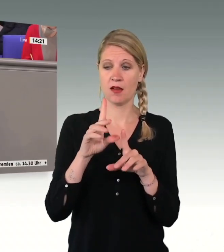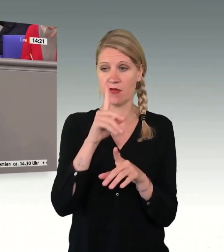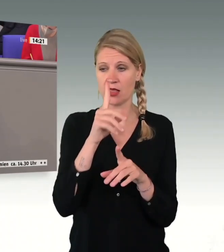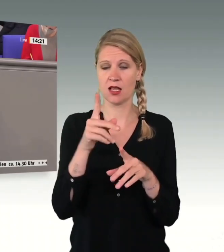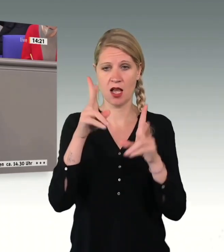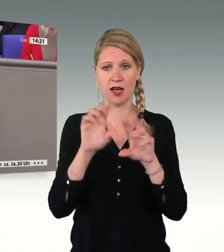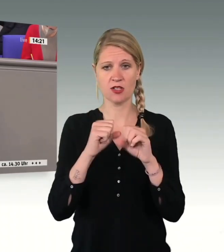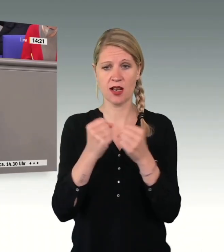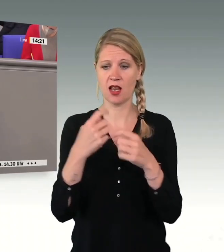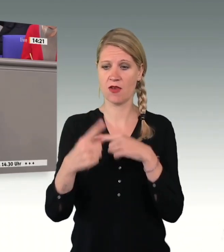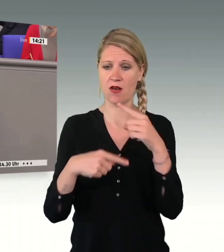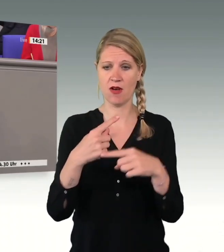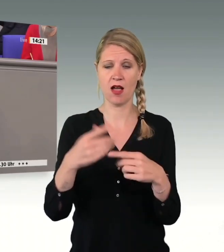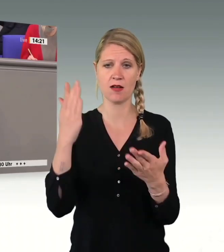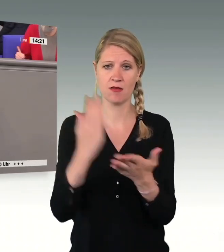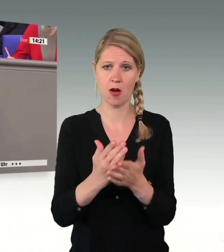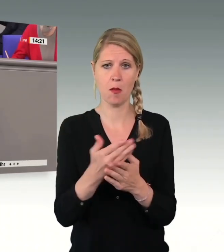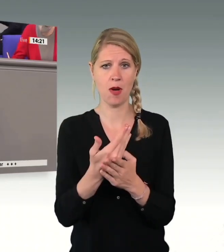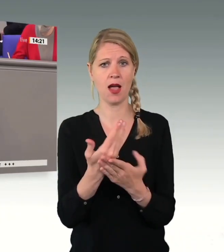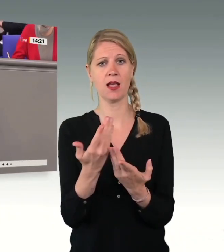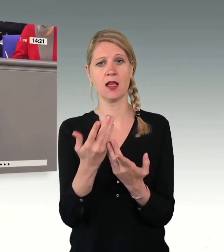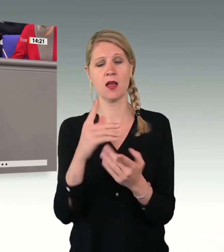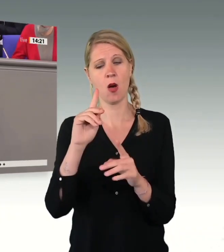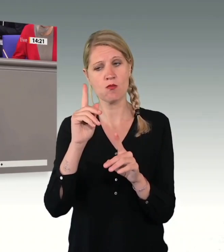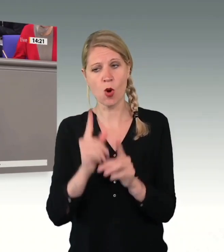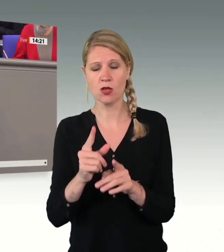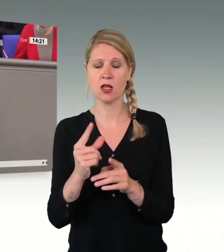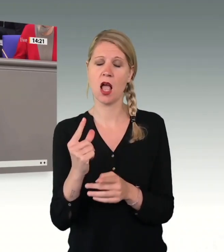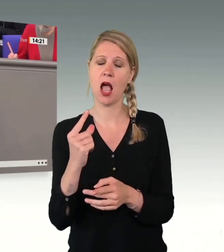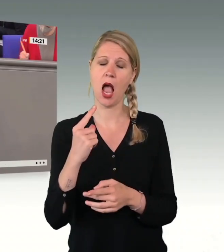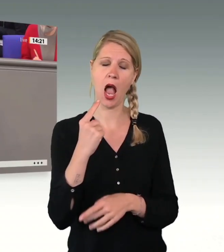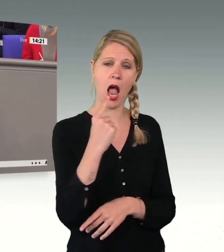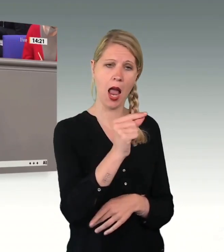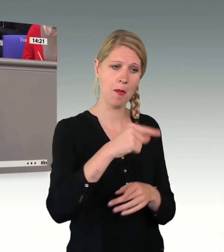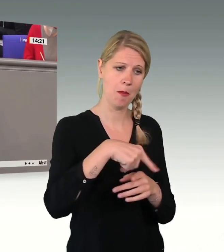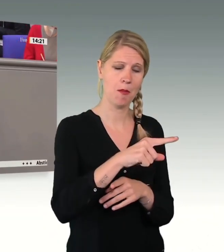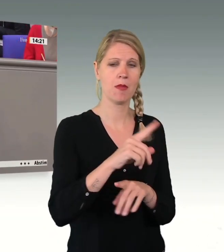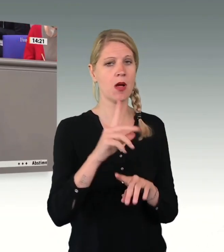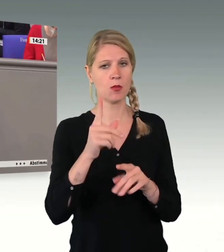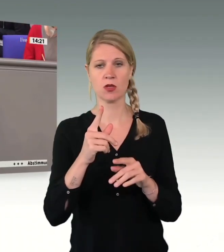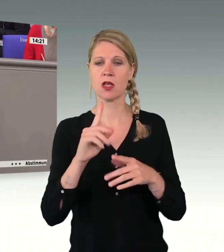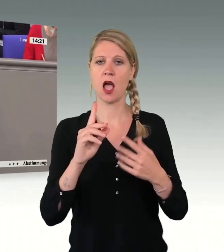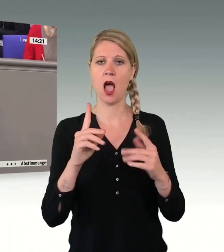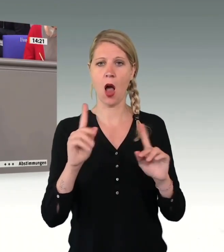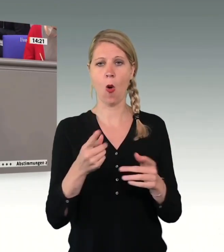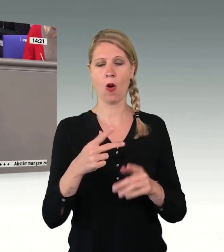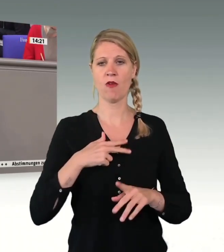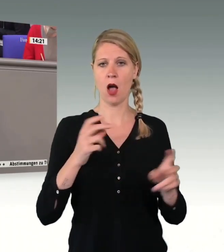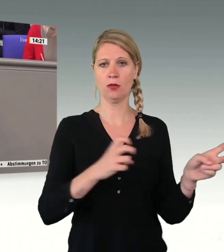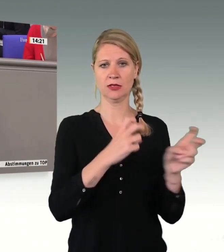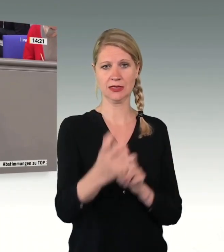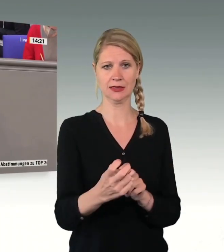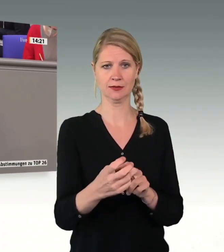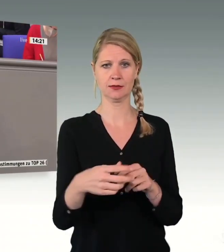Deutschland verlassen müssen, wenn sie vollziehbar ausreisepflichtig sind. Und dafür sind zwei Dinge wichtig. Erstens, an